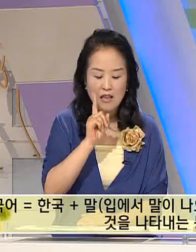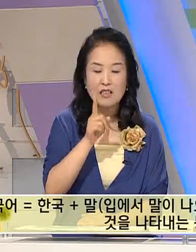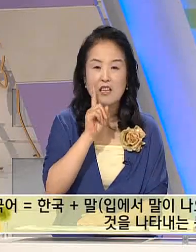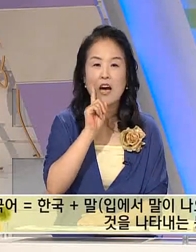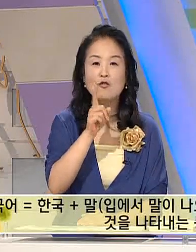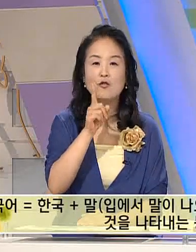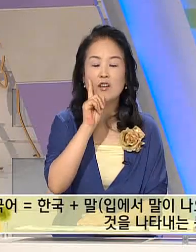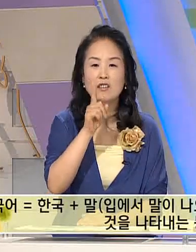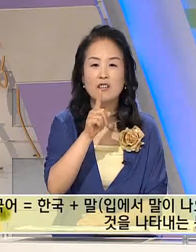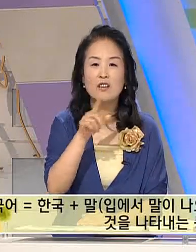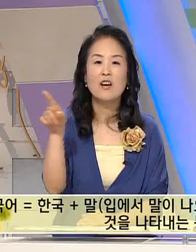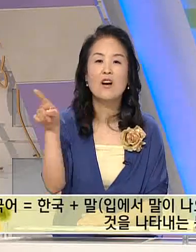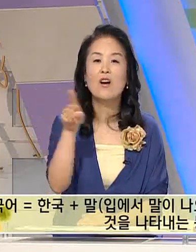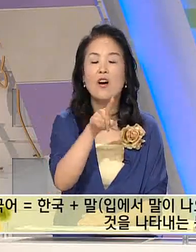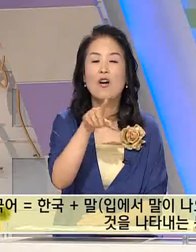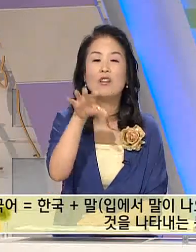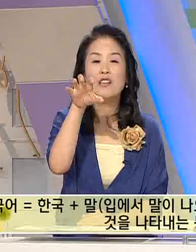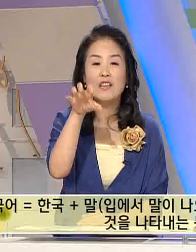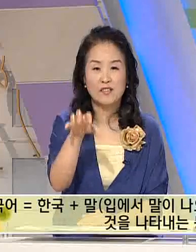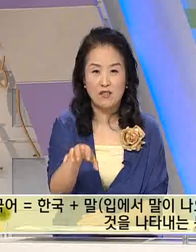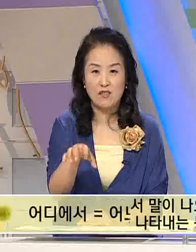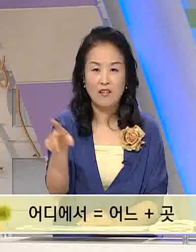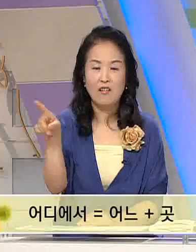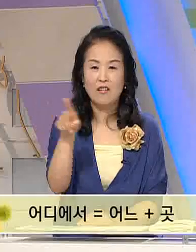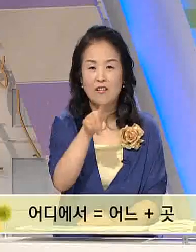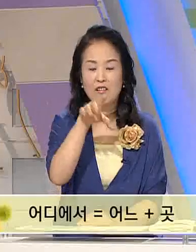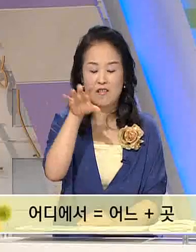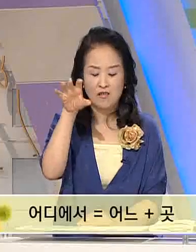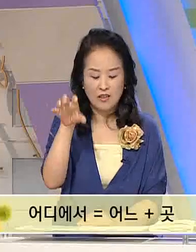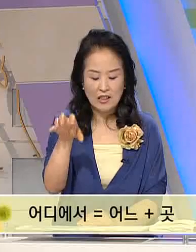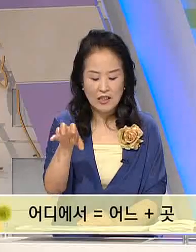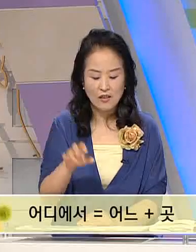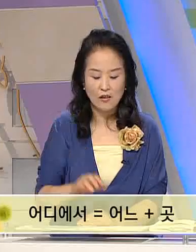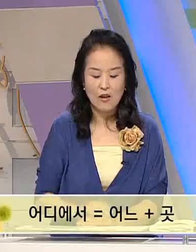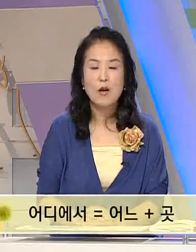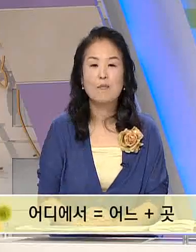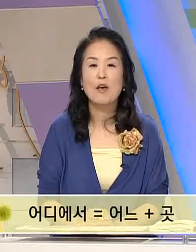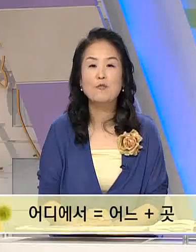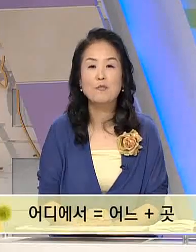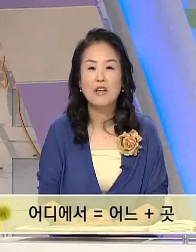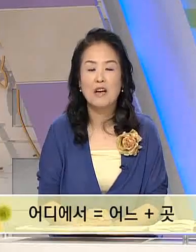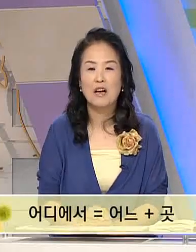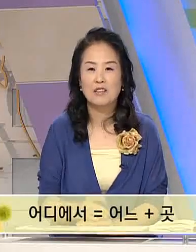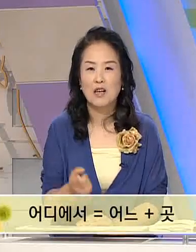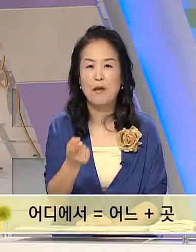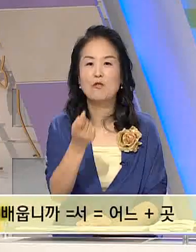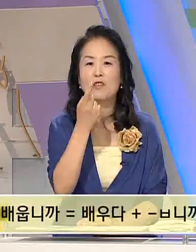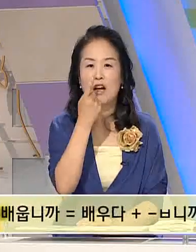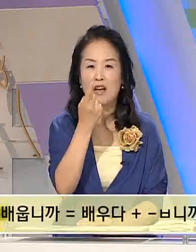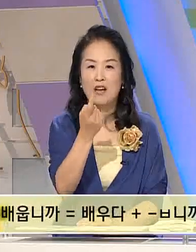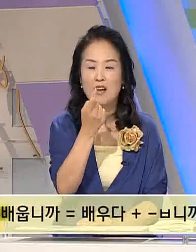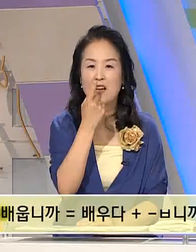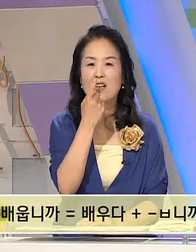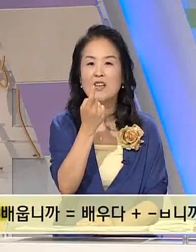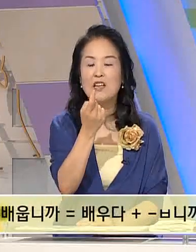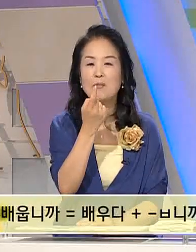자 한국어는 어디에서 어디에서 배웁니까? 자 배우다 이